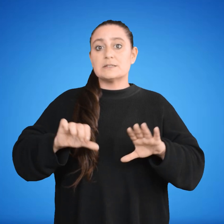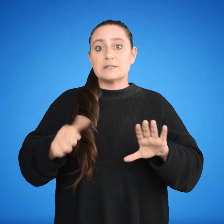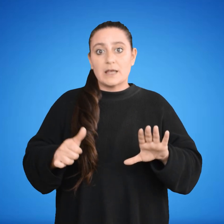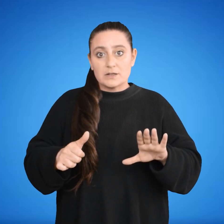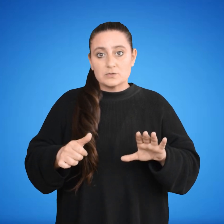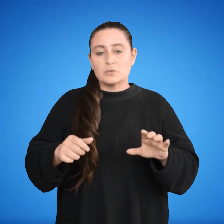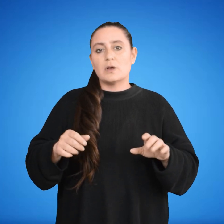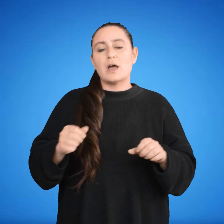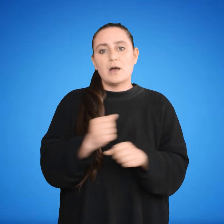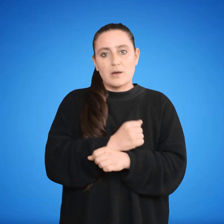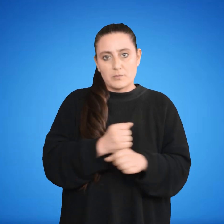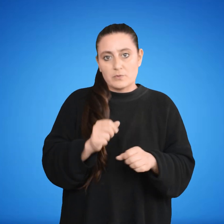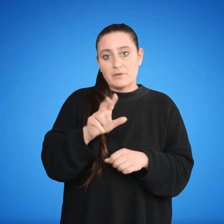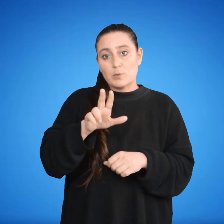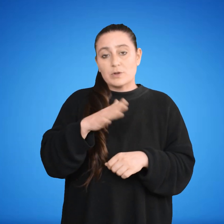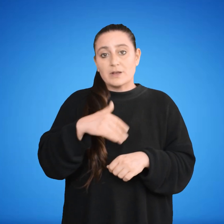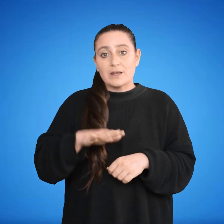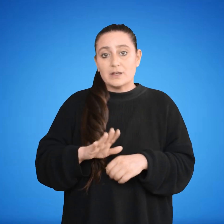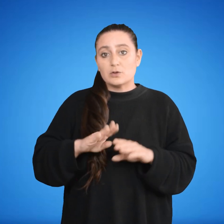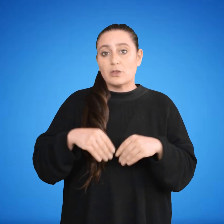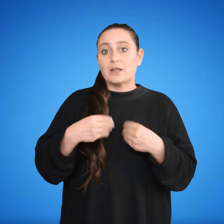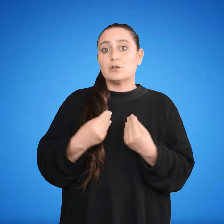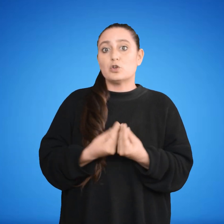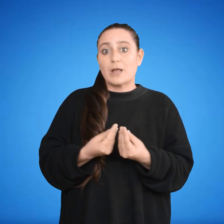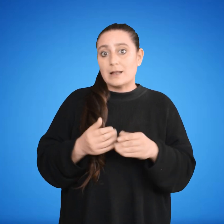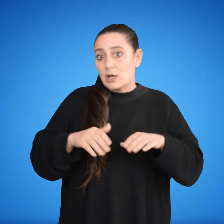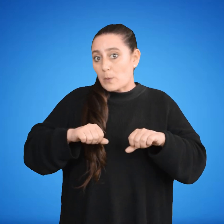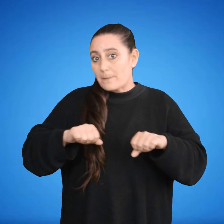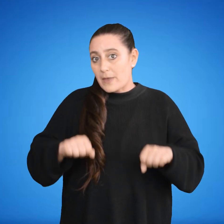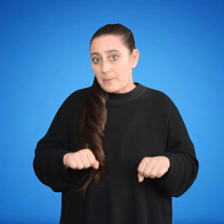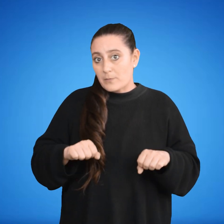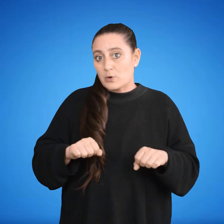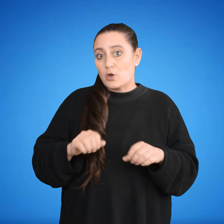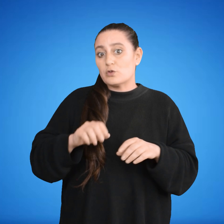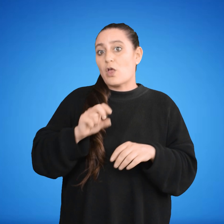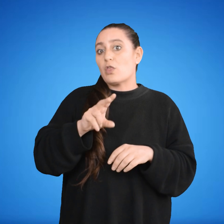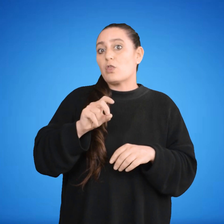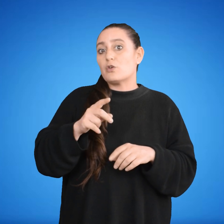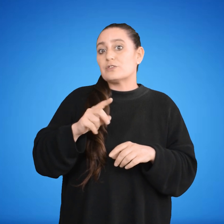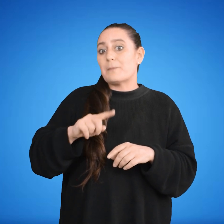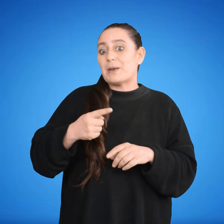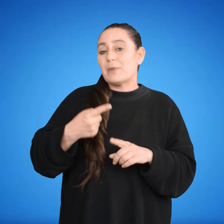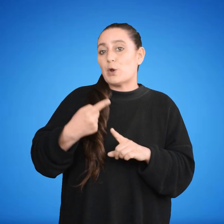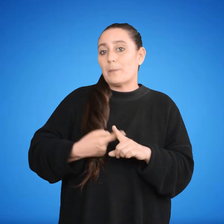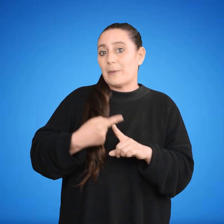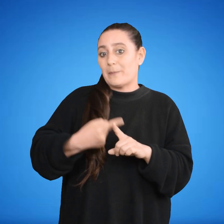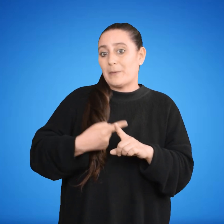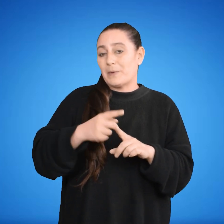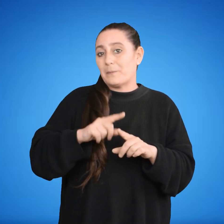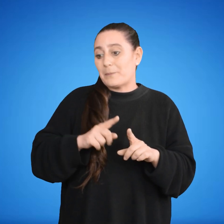Sexto, sancionar, por tres quintos del total de sus componentes, dentro de los doce primeros meses de cada periodo de gobierno,